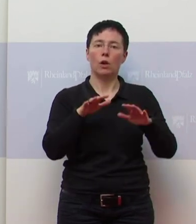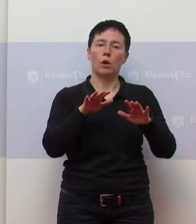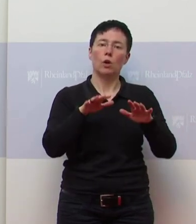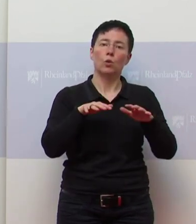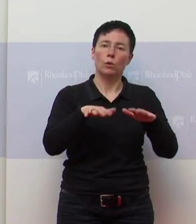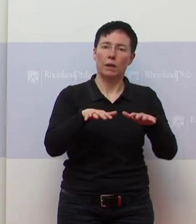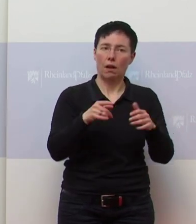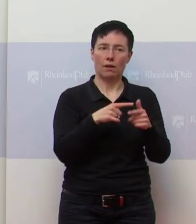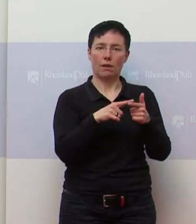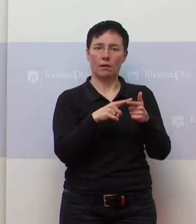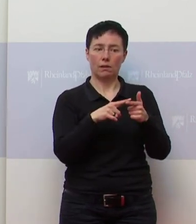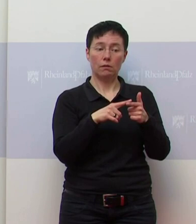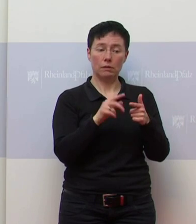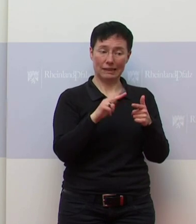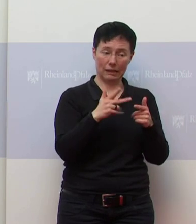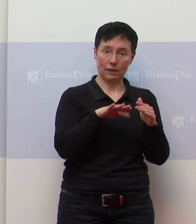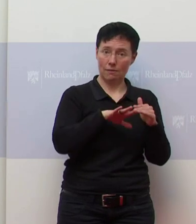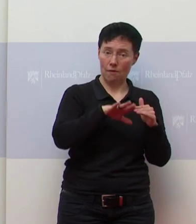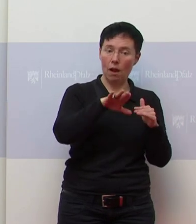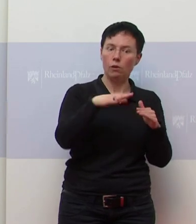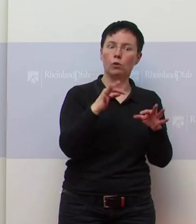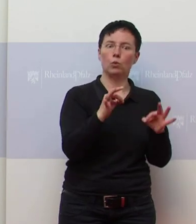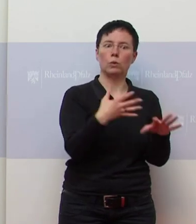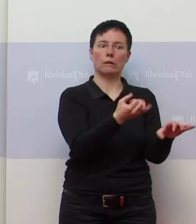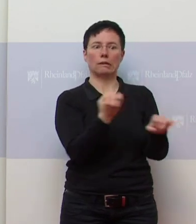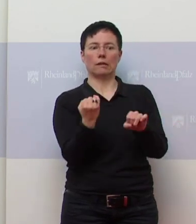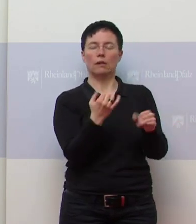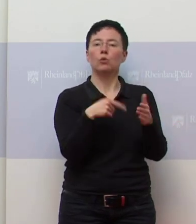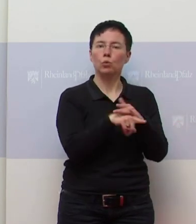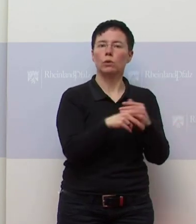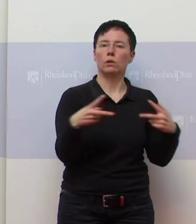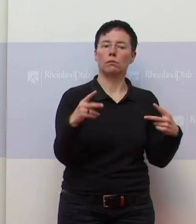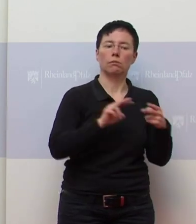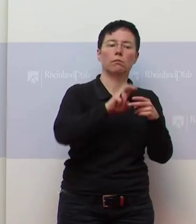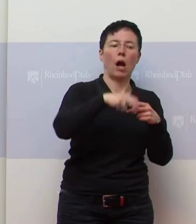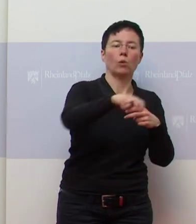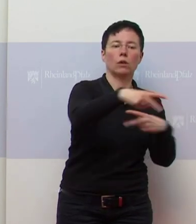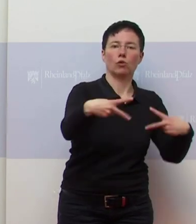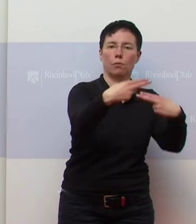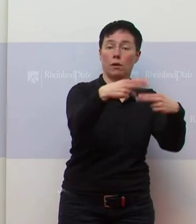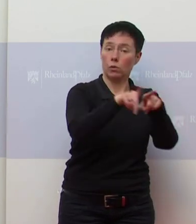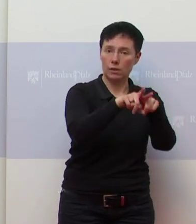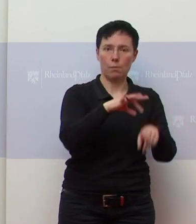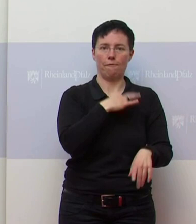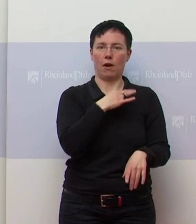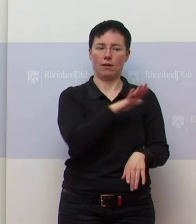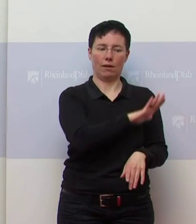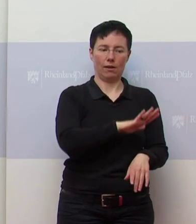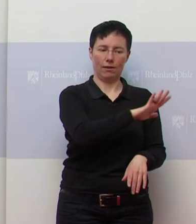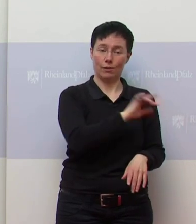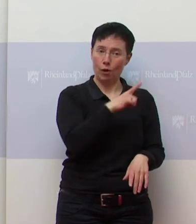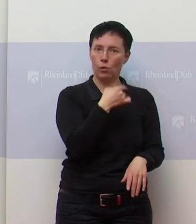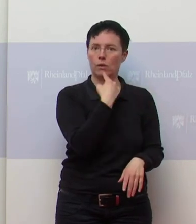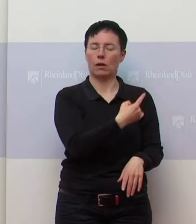man die dritte Welle eigentlich ganz gut in den Griff bekommen durch Ausgangssperre. Und zwar macht ja auch Frankreich, indem man einfach sagt,